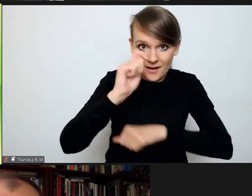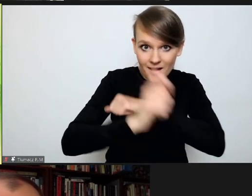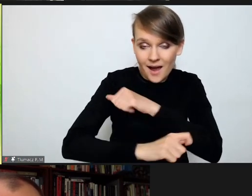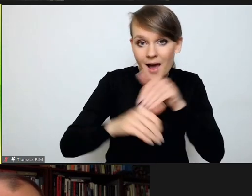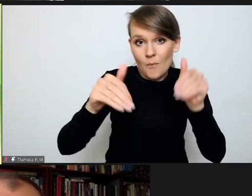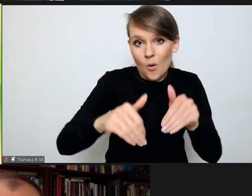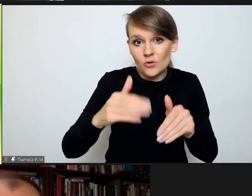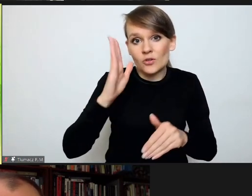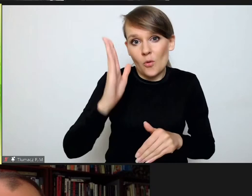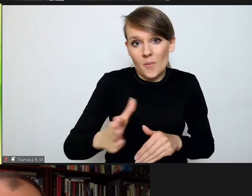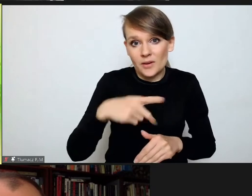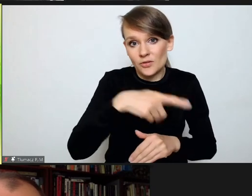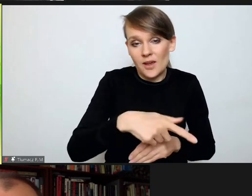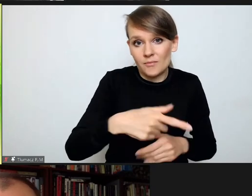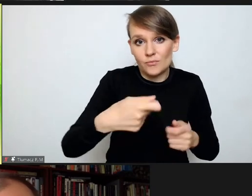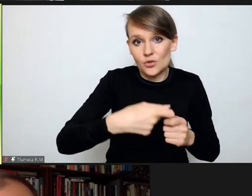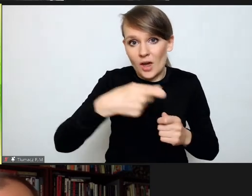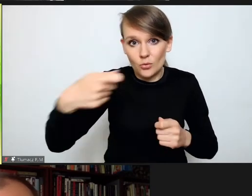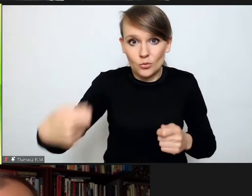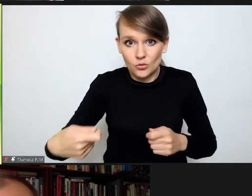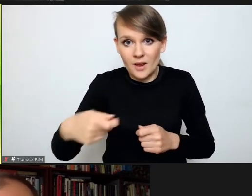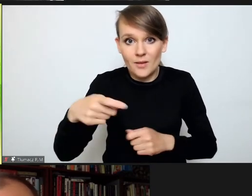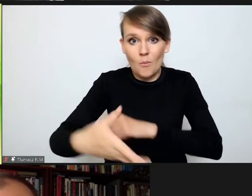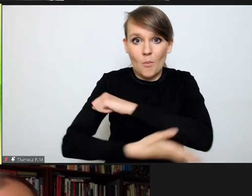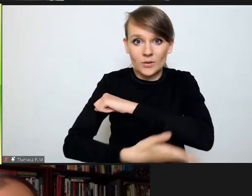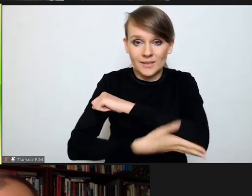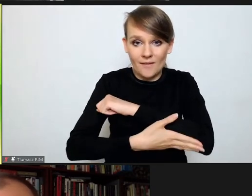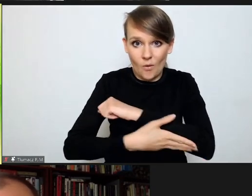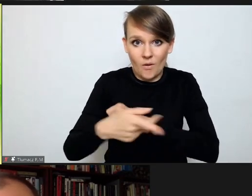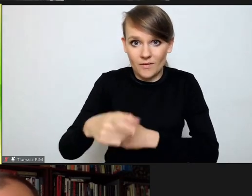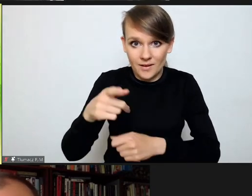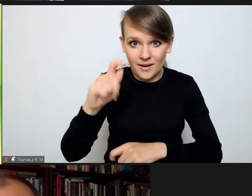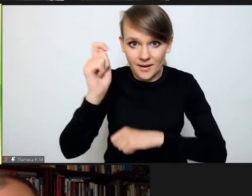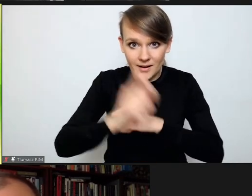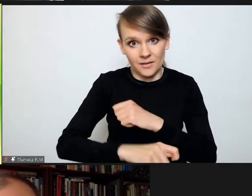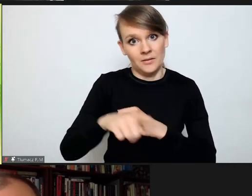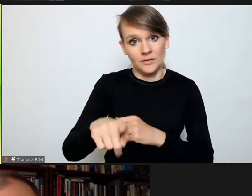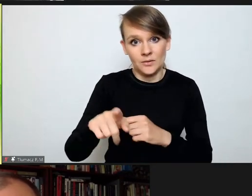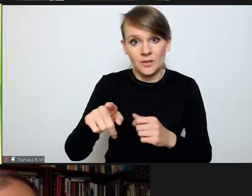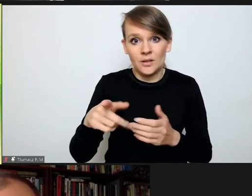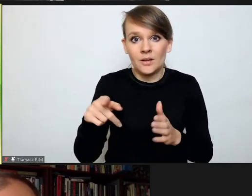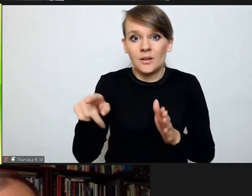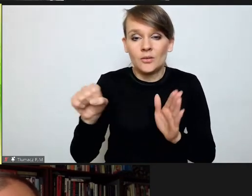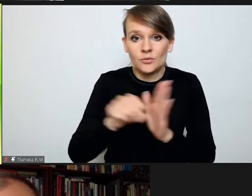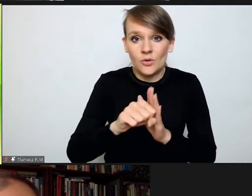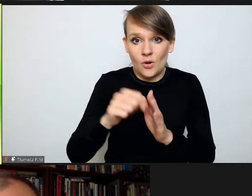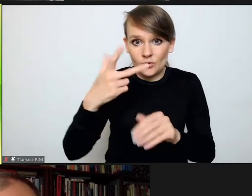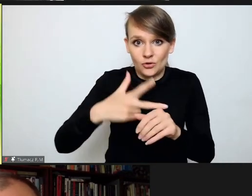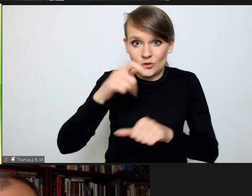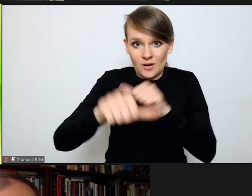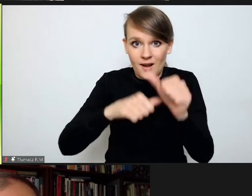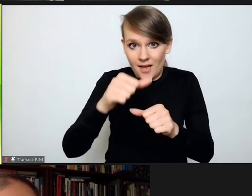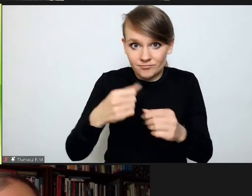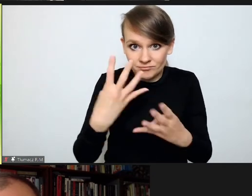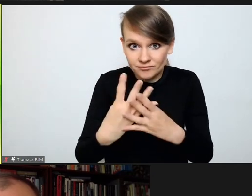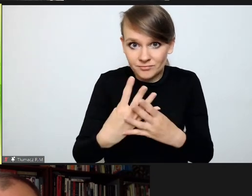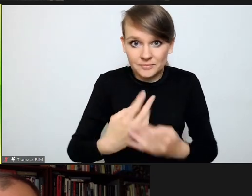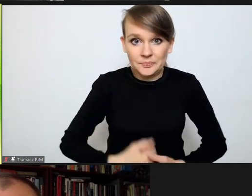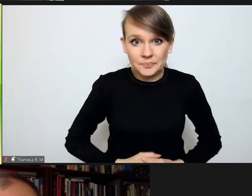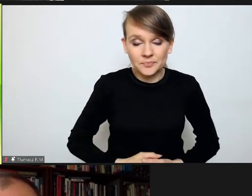przedłużenie tego podstawowego w miarę kary do 30 lat pozbawienia wolności? Ja